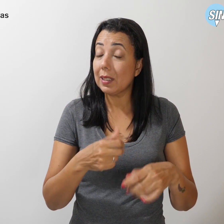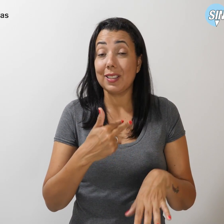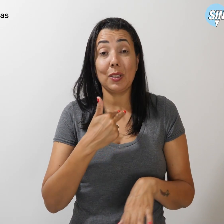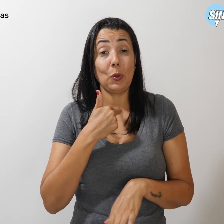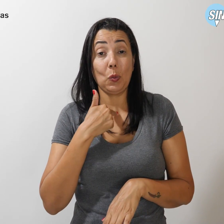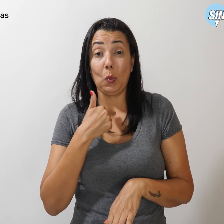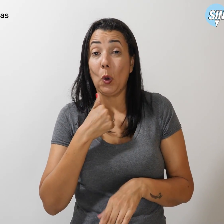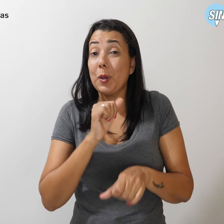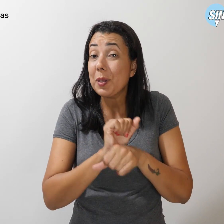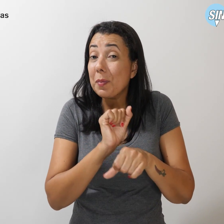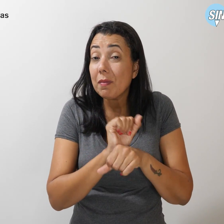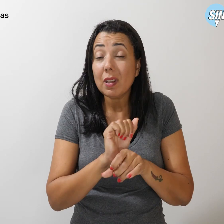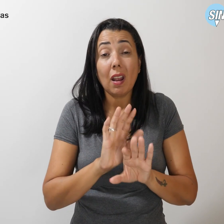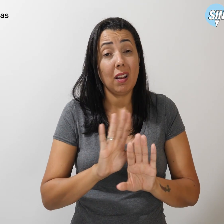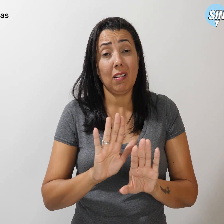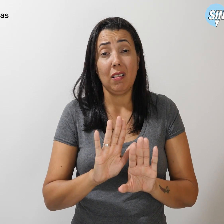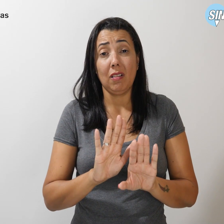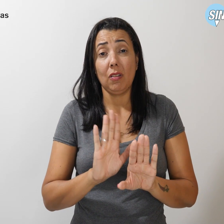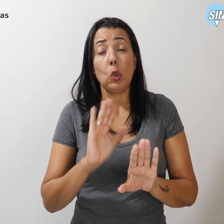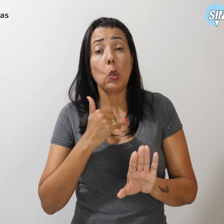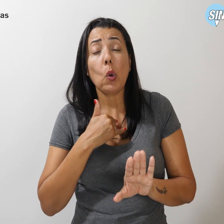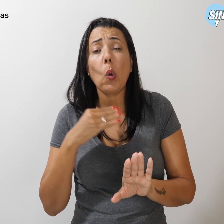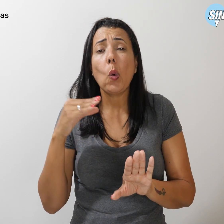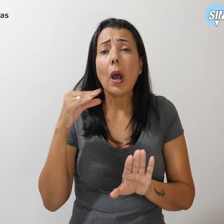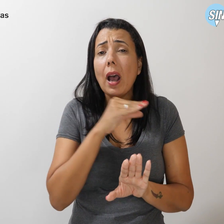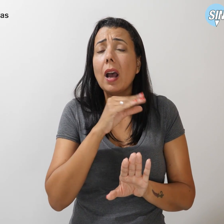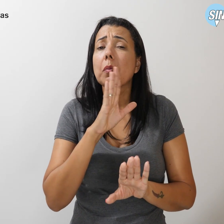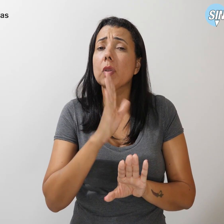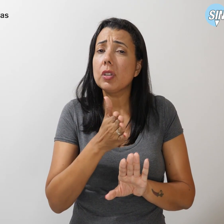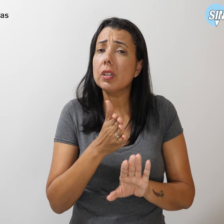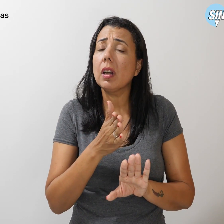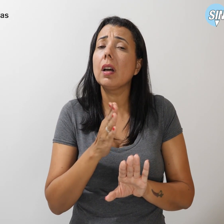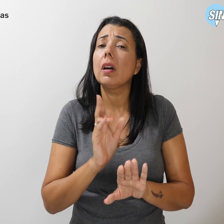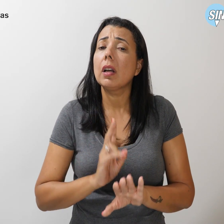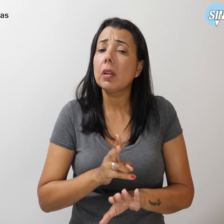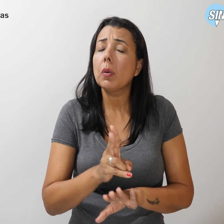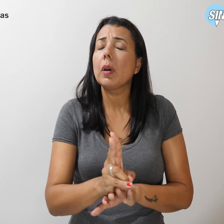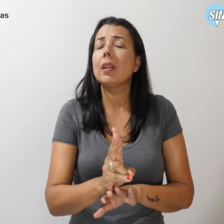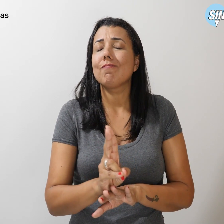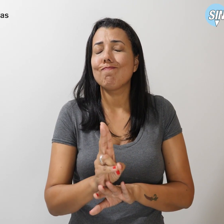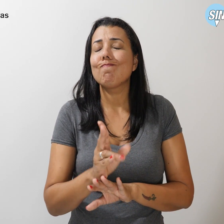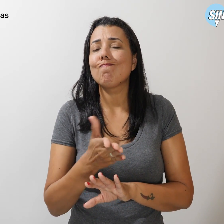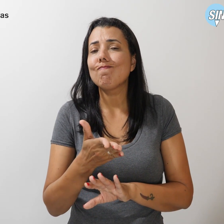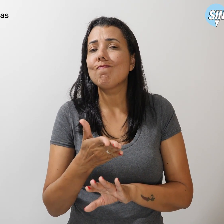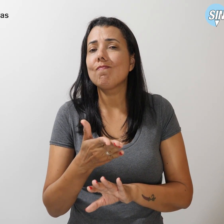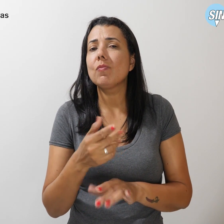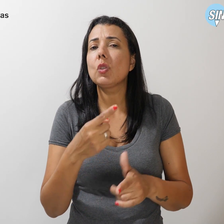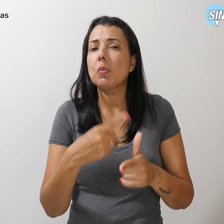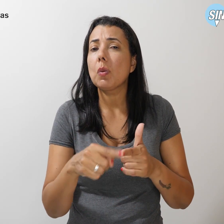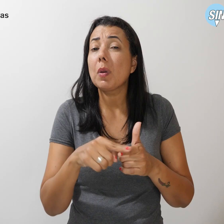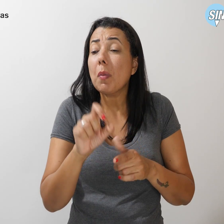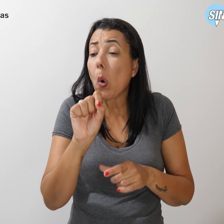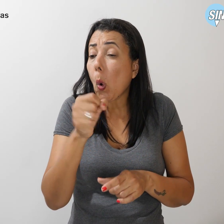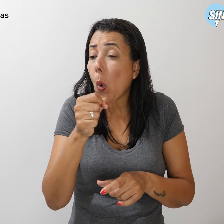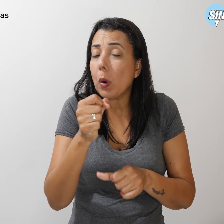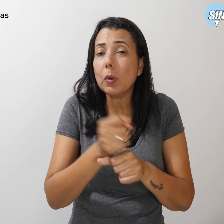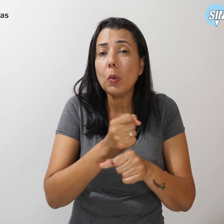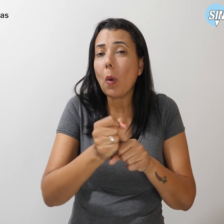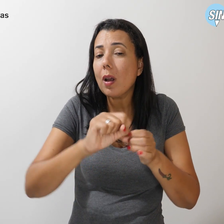esperar mais. Nossa urgência é a consequência lamentável de oito anos de congelamento de